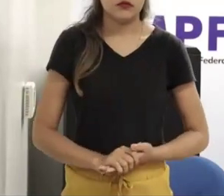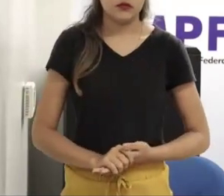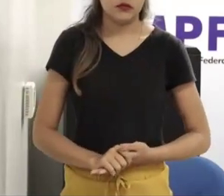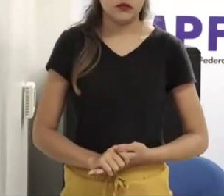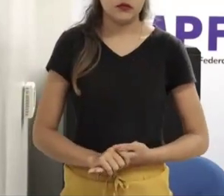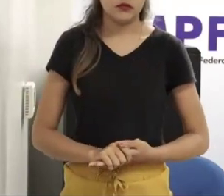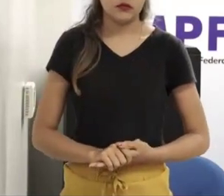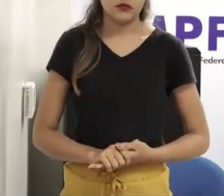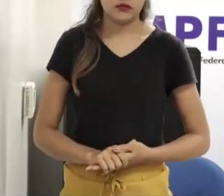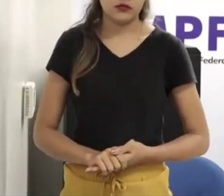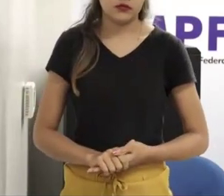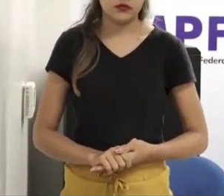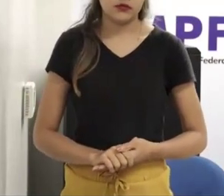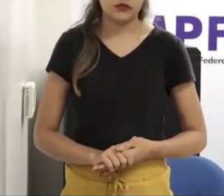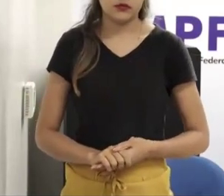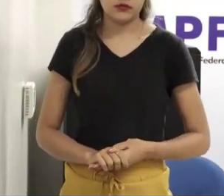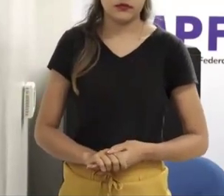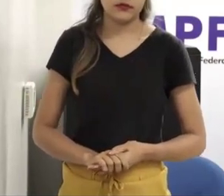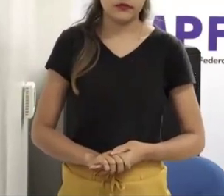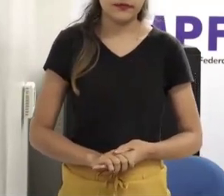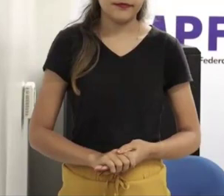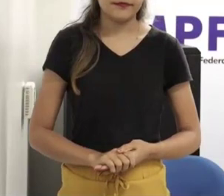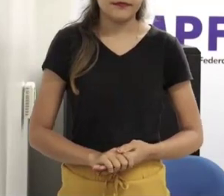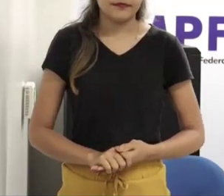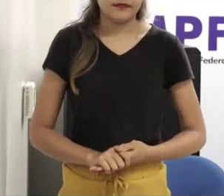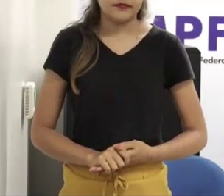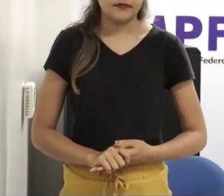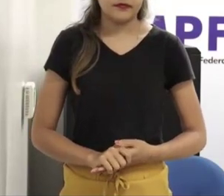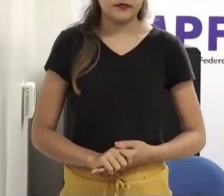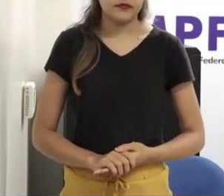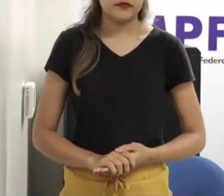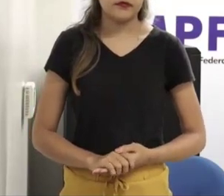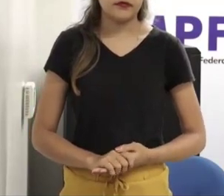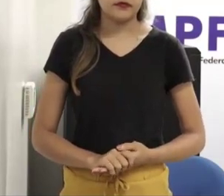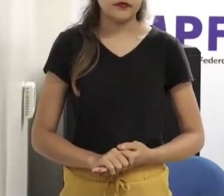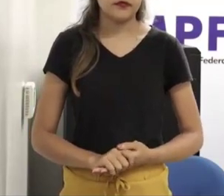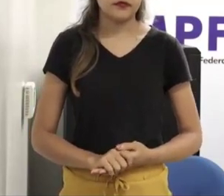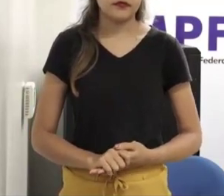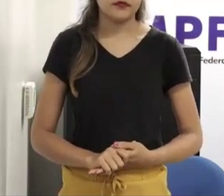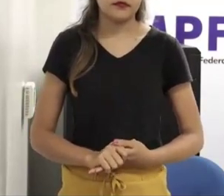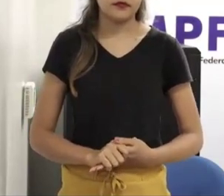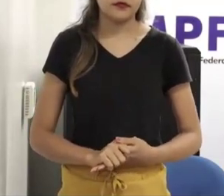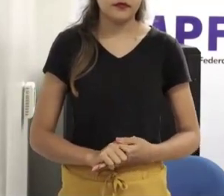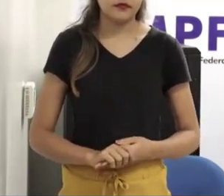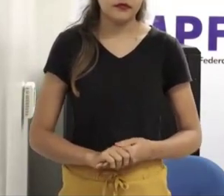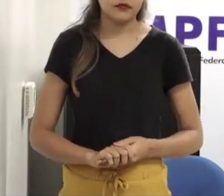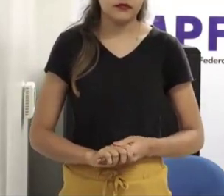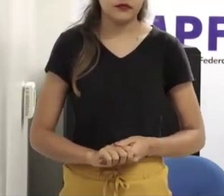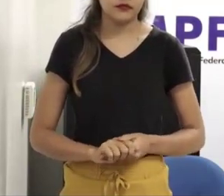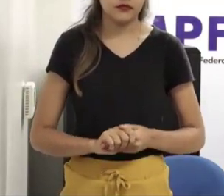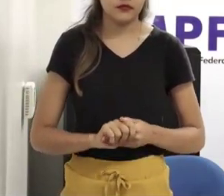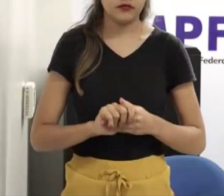agora está vindo a geração da deepfake, então, outro dia eu estava vendo que existe uma modalidade que é fazer uma